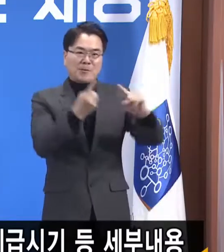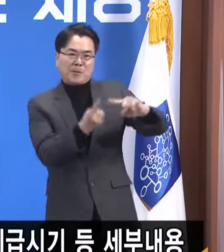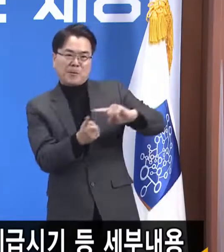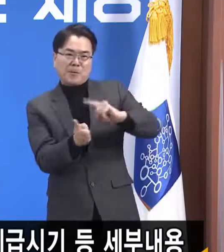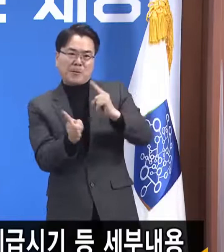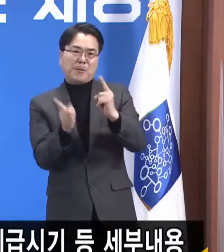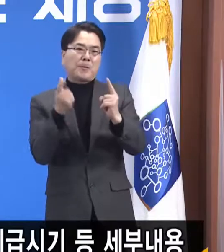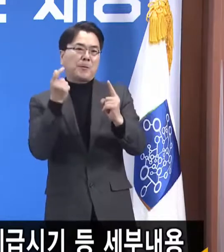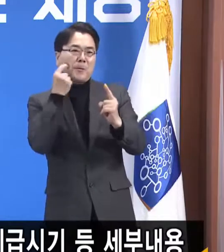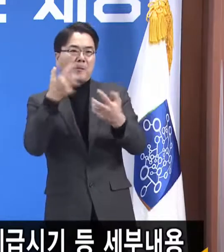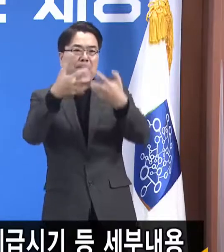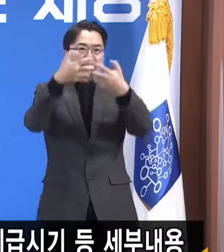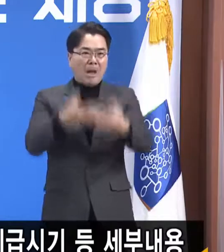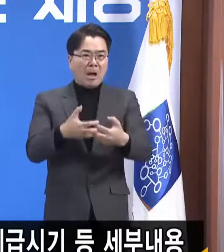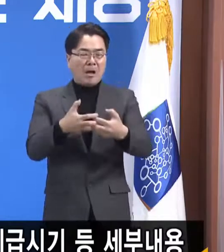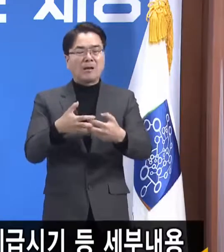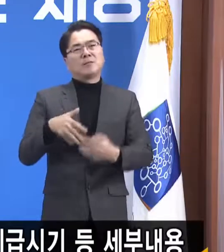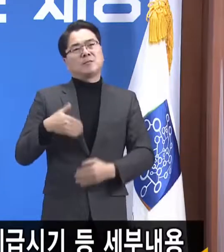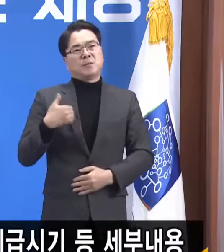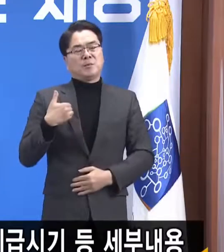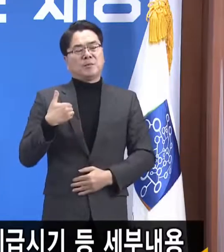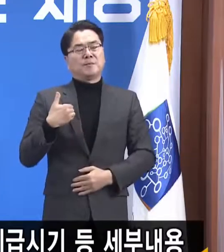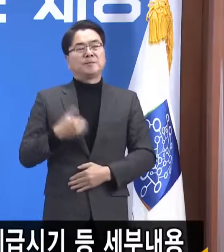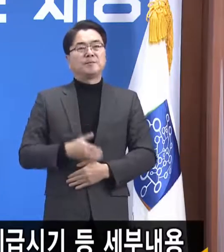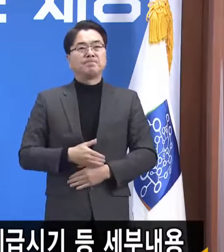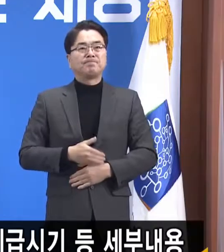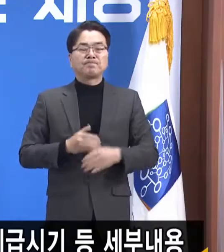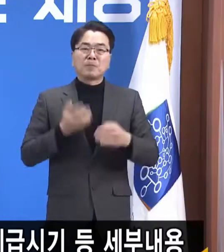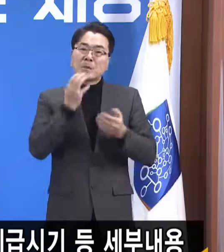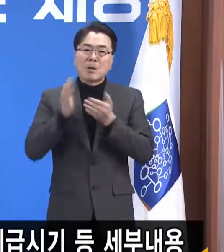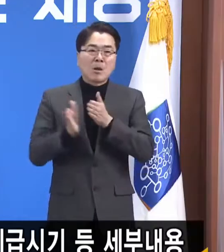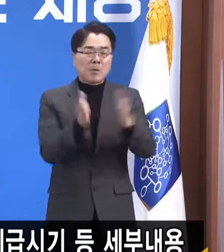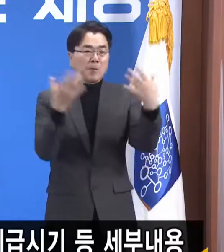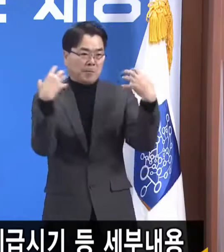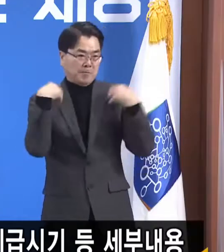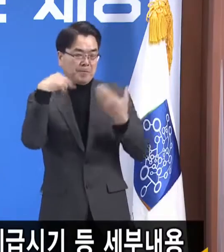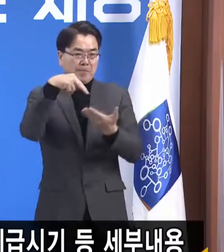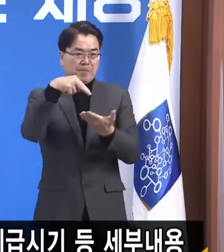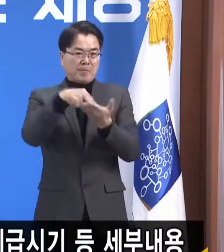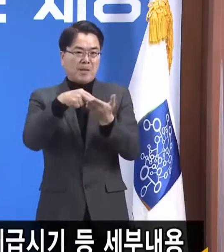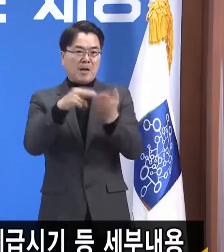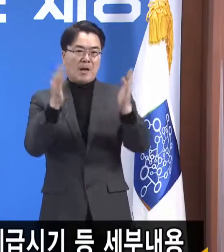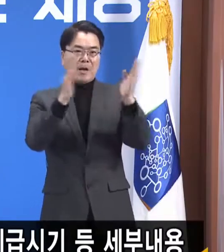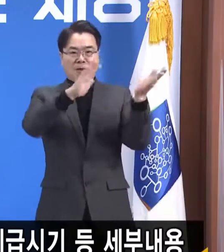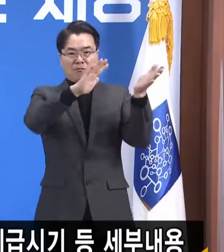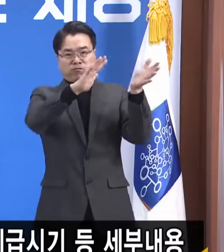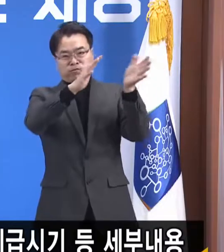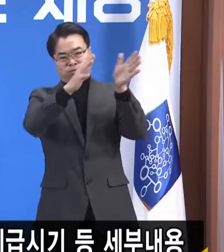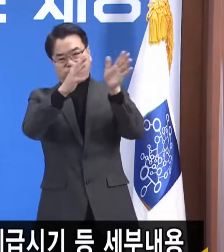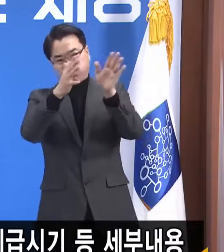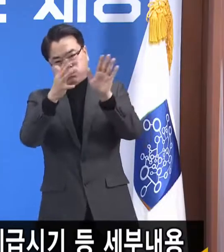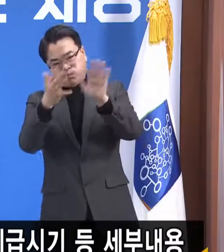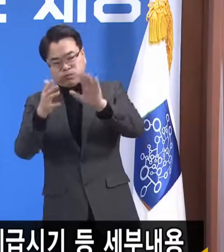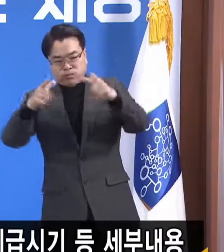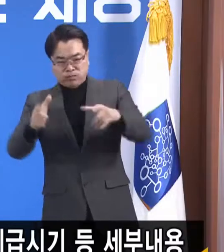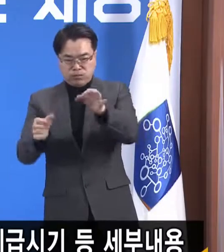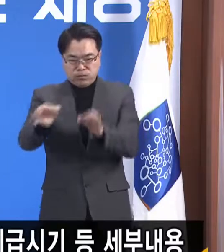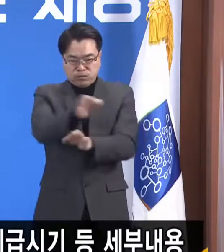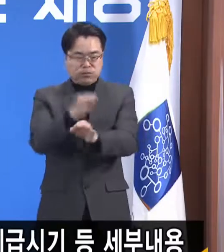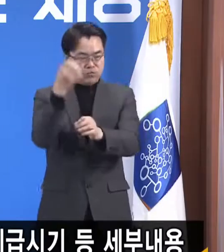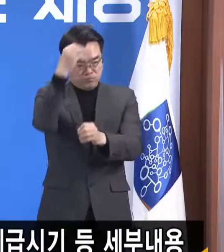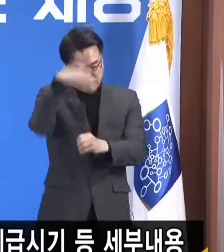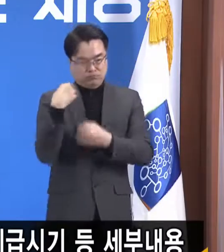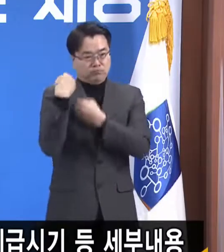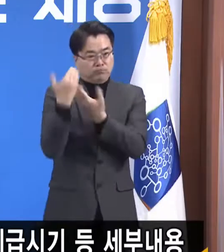없는 지경에 이를 수도 있습니다. 경기도는 무너져가는 지역경제를 방치해서는 안 된다는